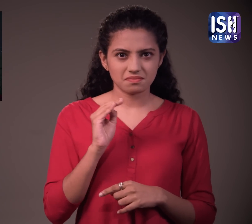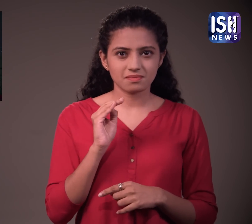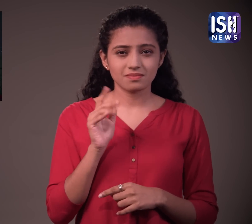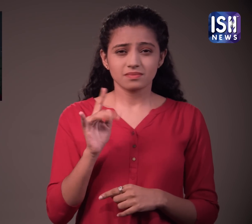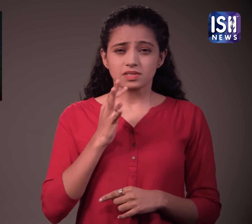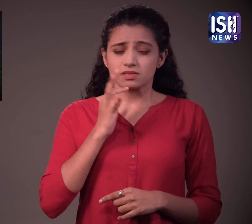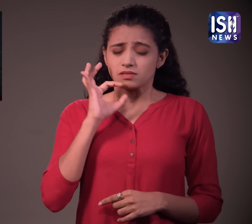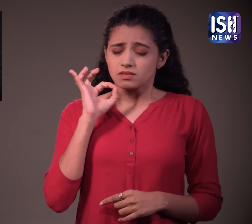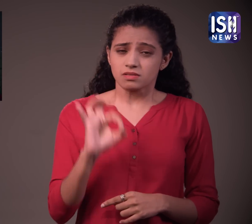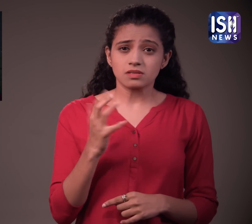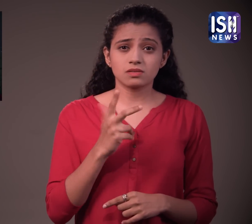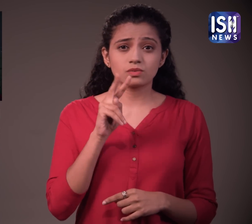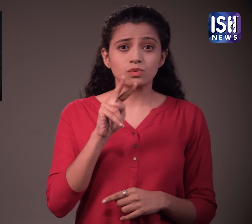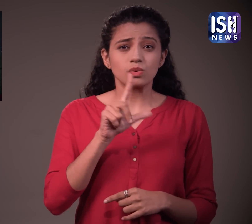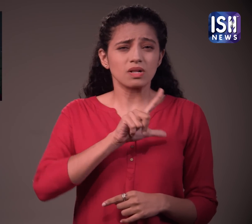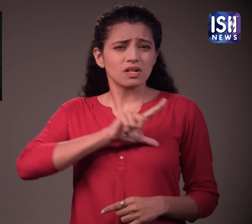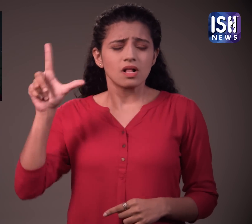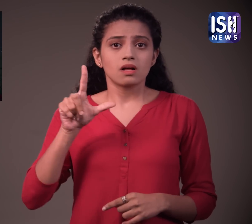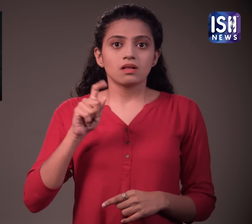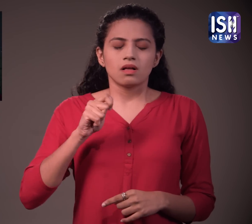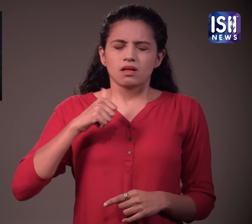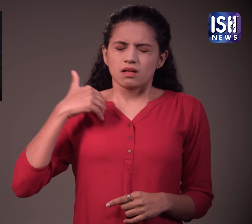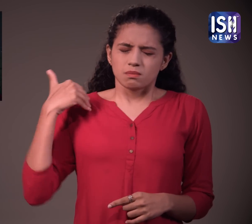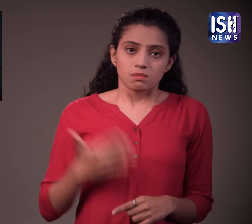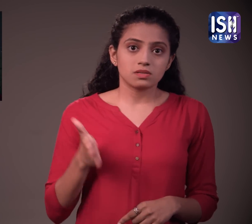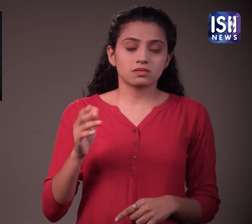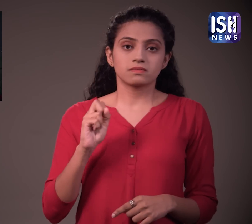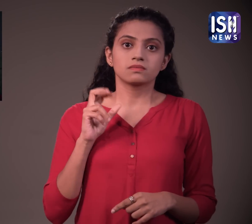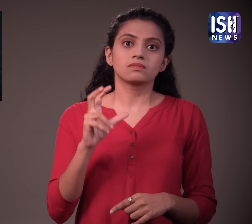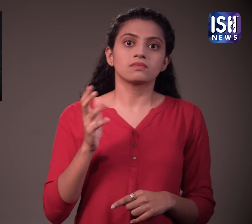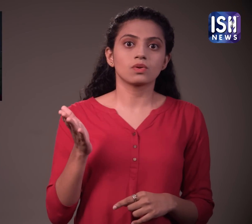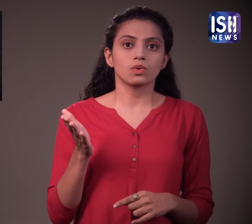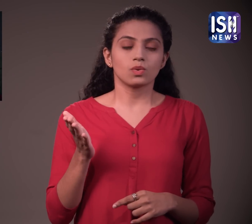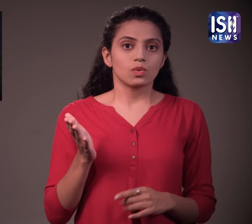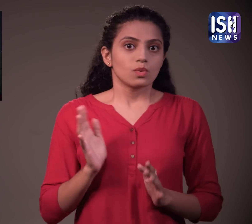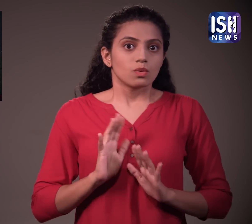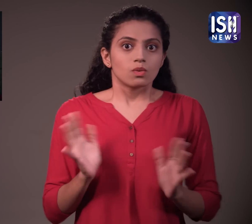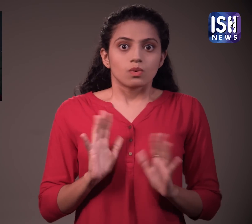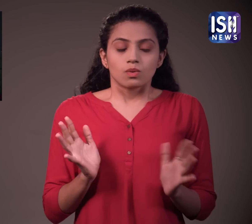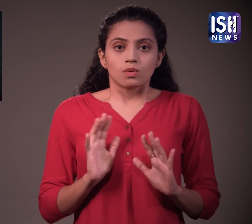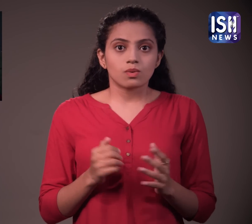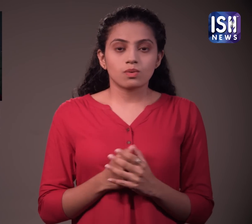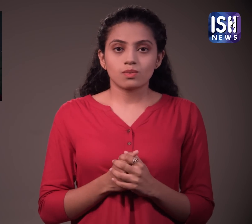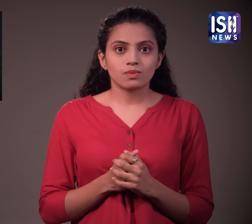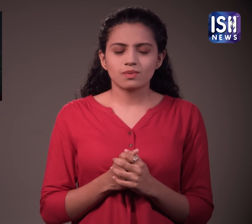हाला कि जैकेट की कीमत 2,000,000 रुपए है।